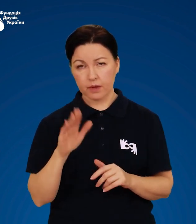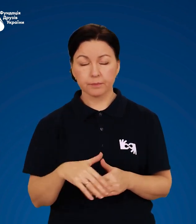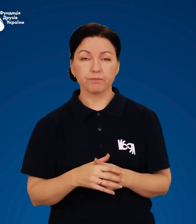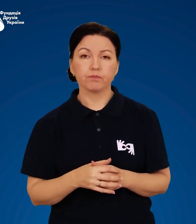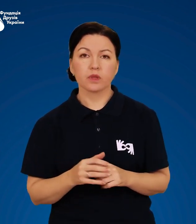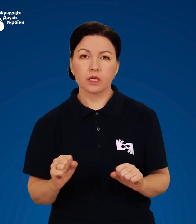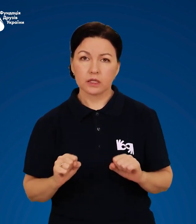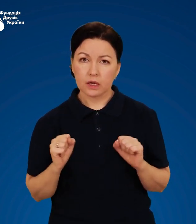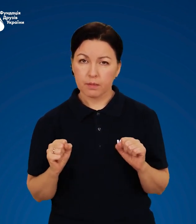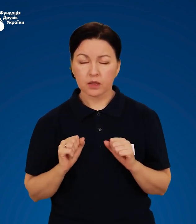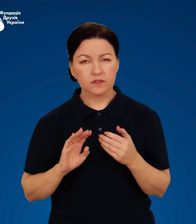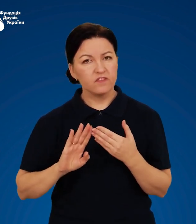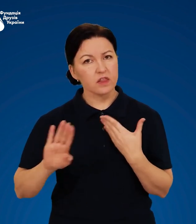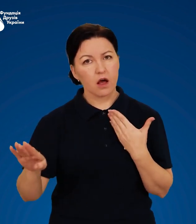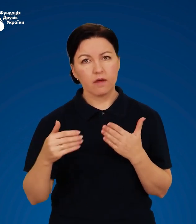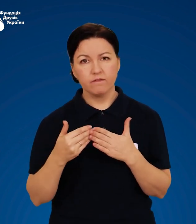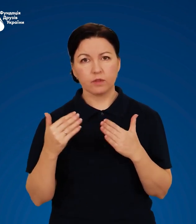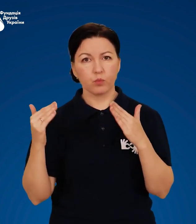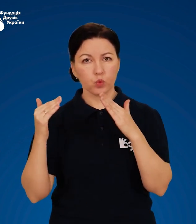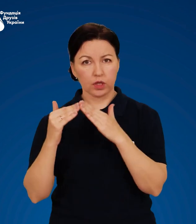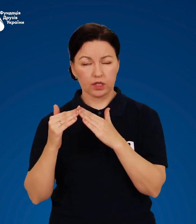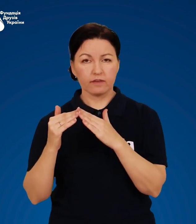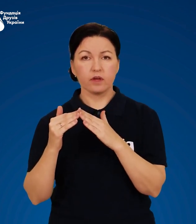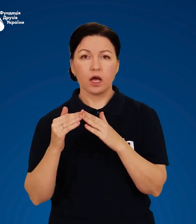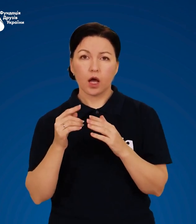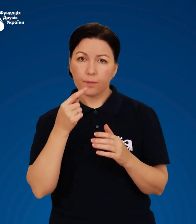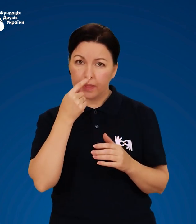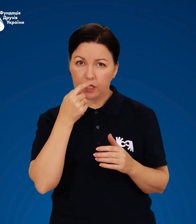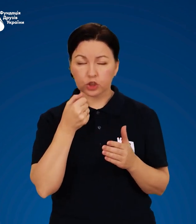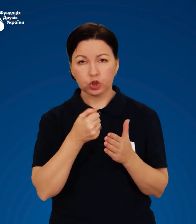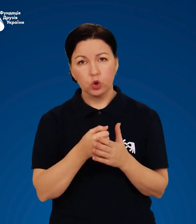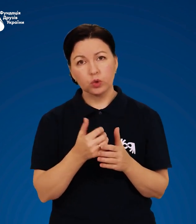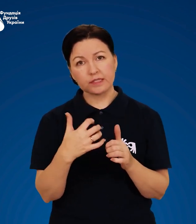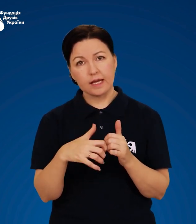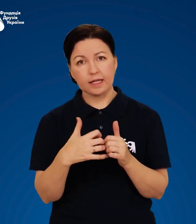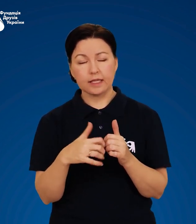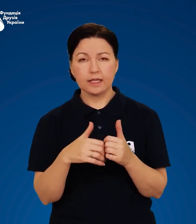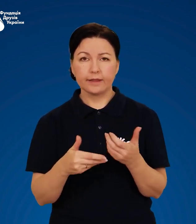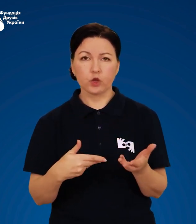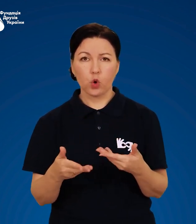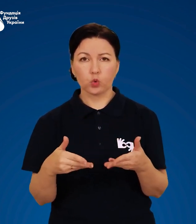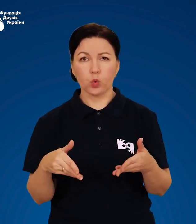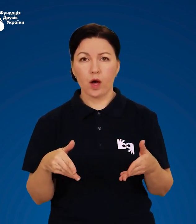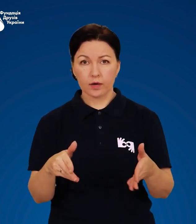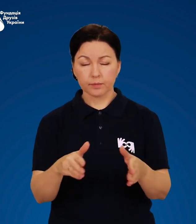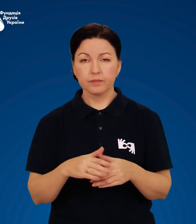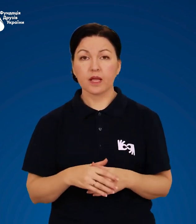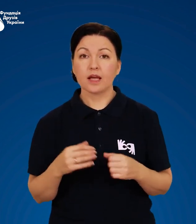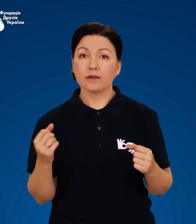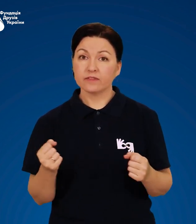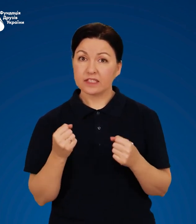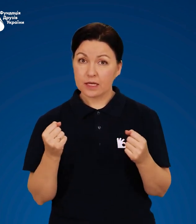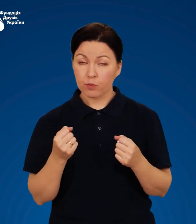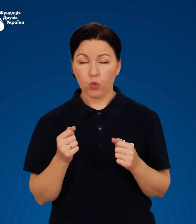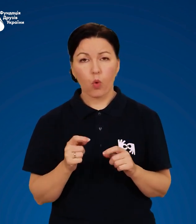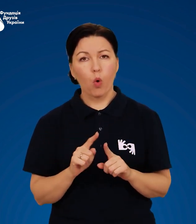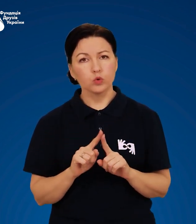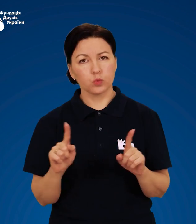Тримайтеся подалі від будинків, ближче до середини тротуару. Взимку, особливо в